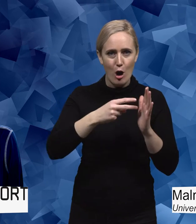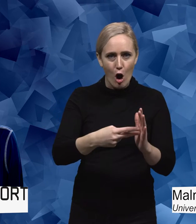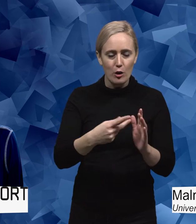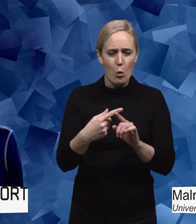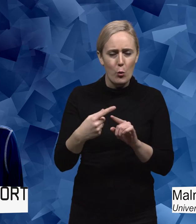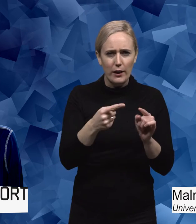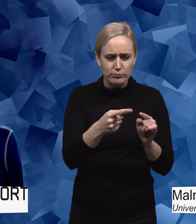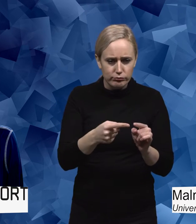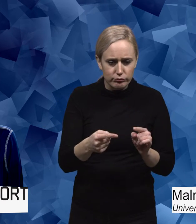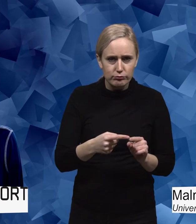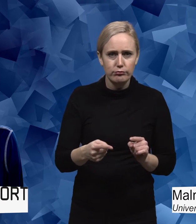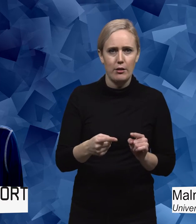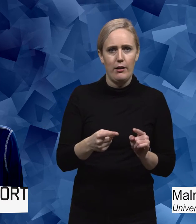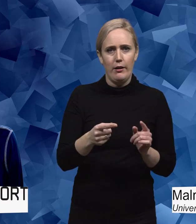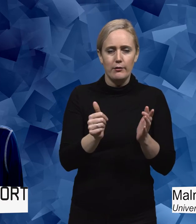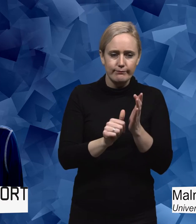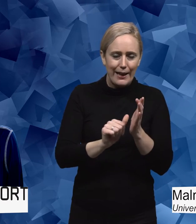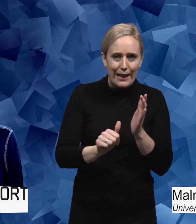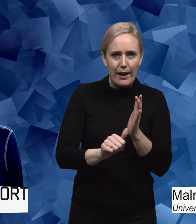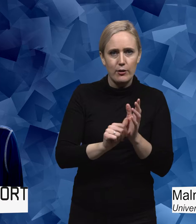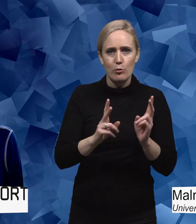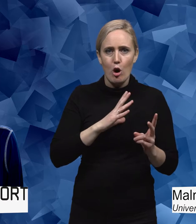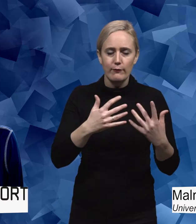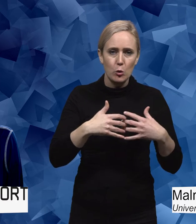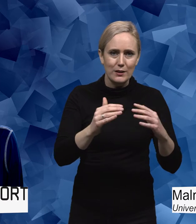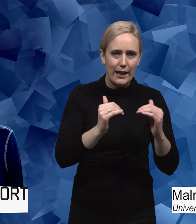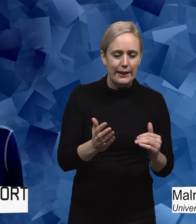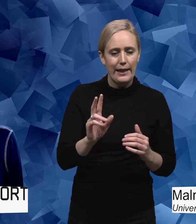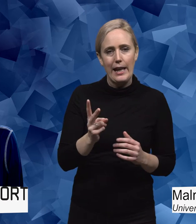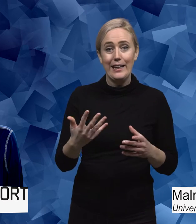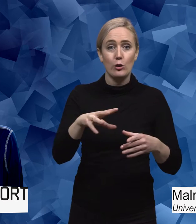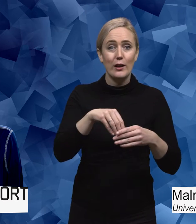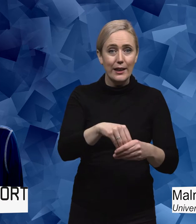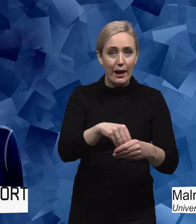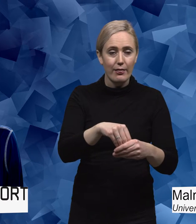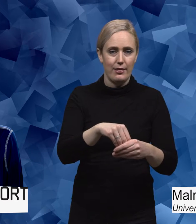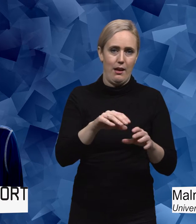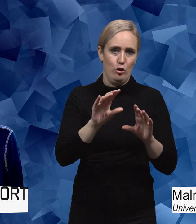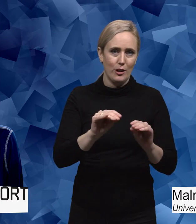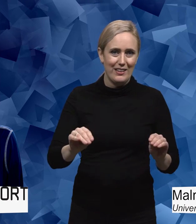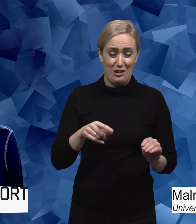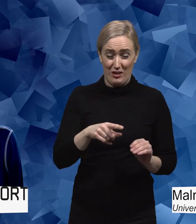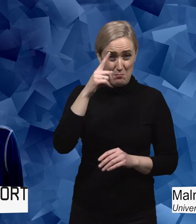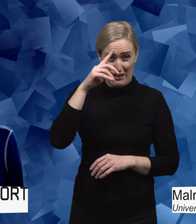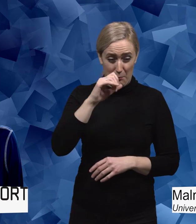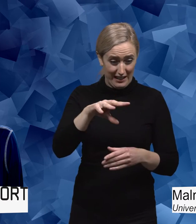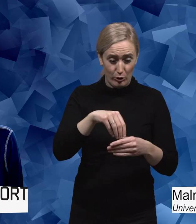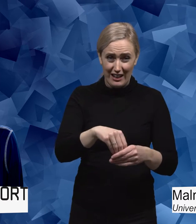funktionsnedsättning. Eller inkluderande undervisning. Just det begreppet användes nästan inte alls. Utan man använde